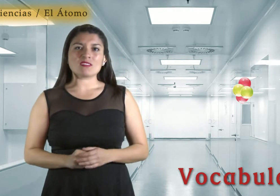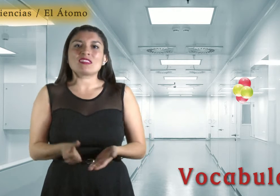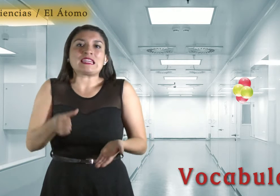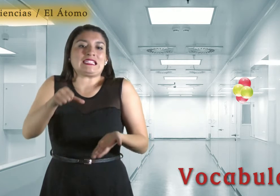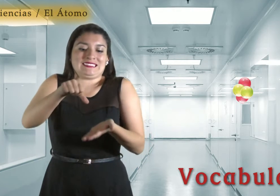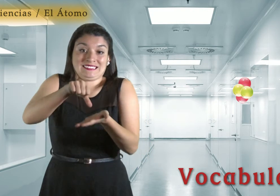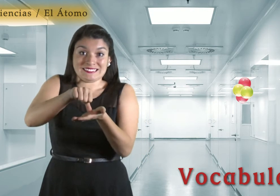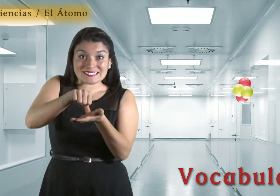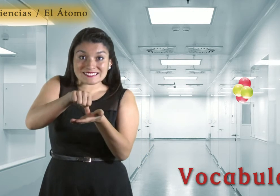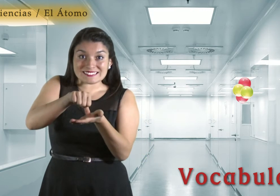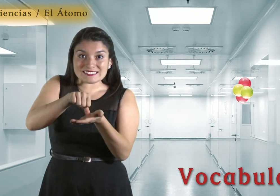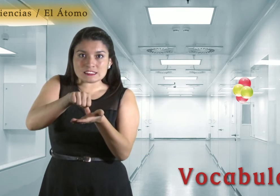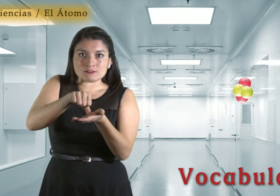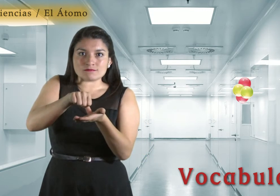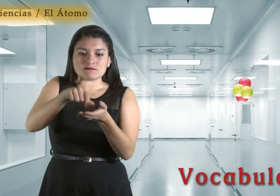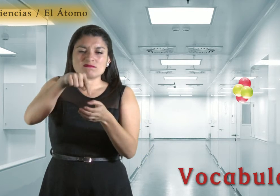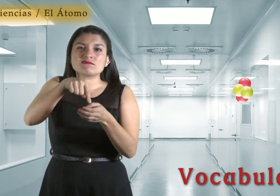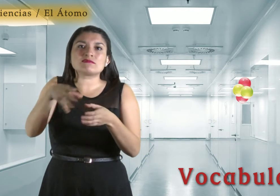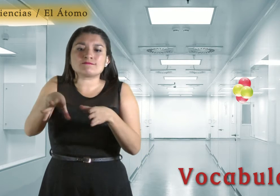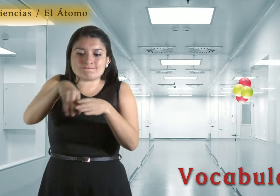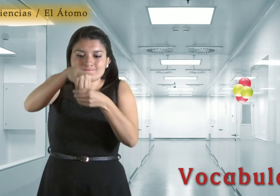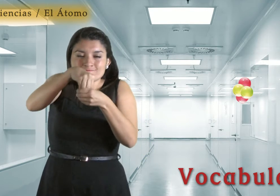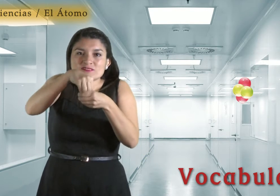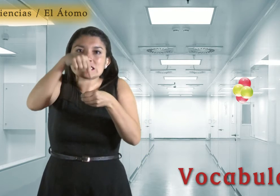el cual tiene en su interior protones